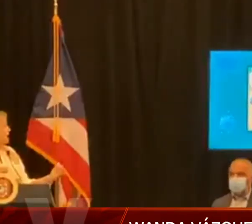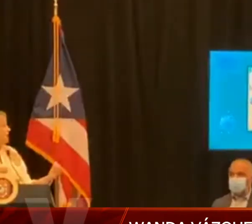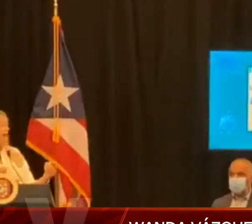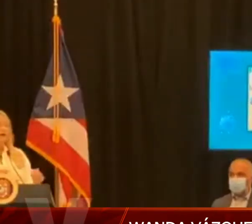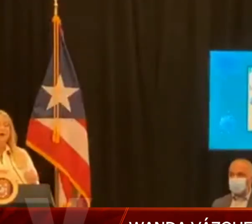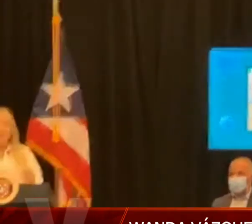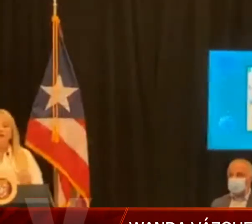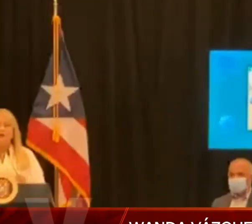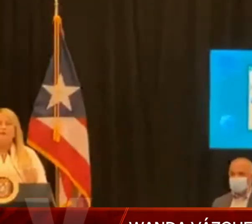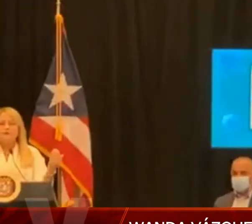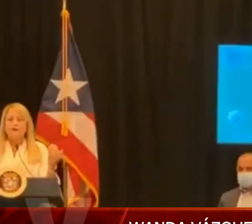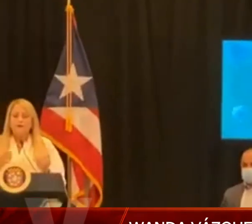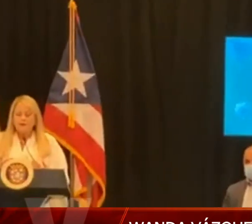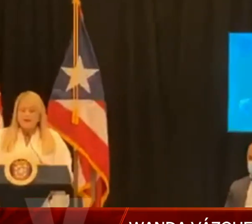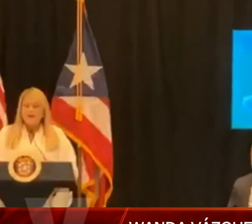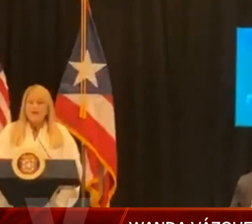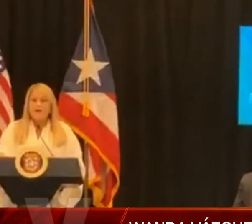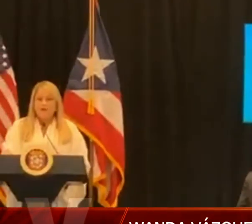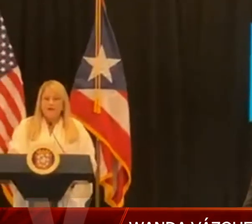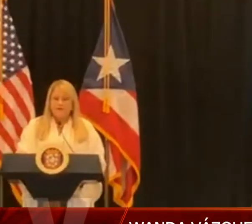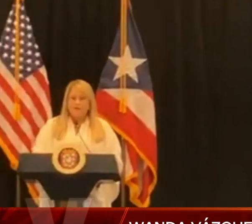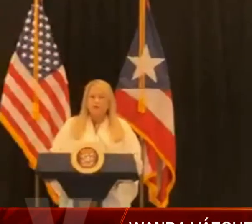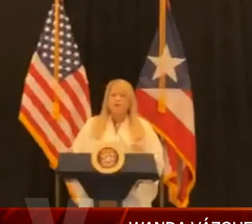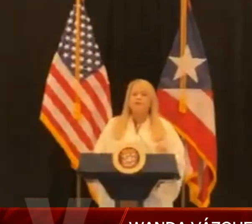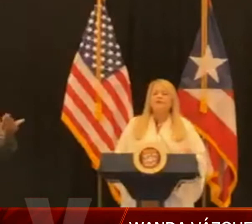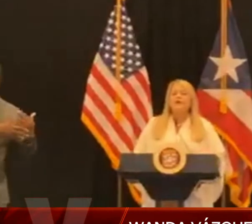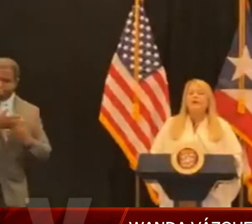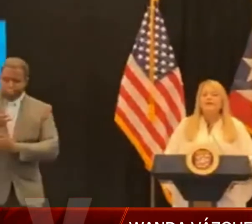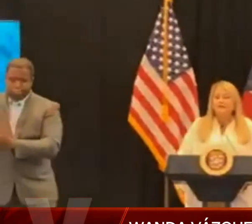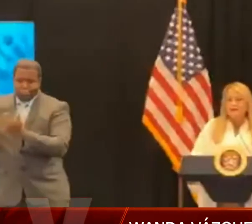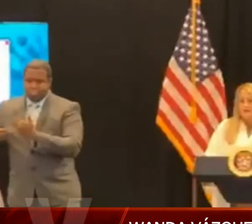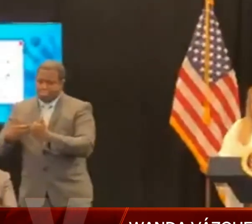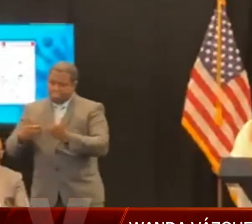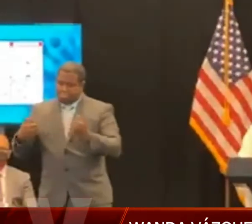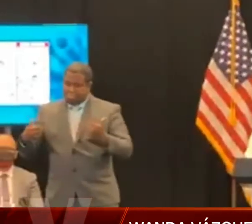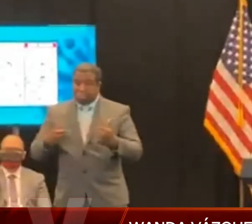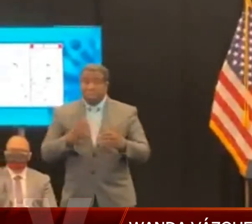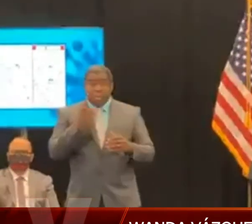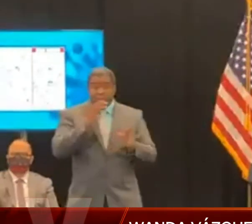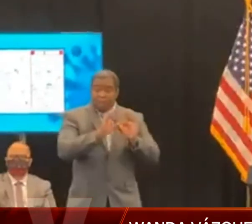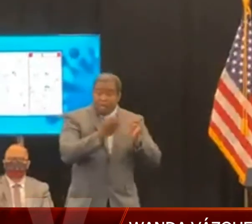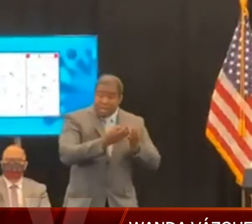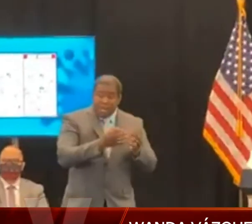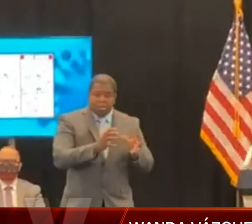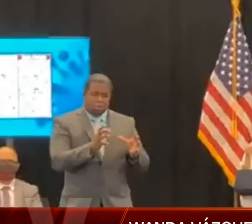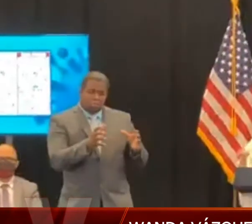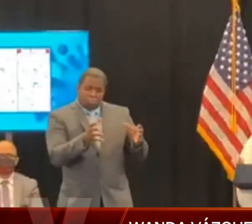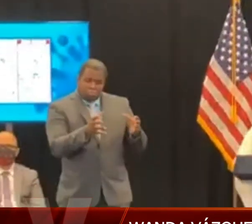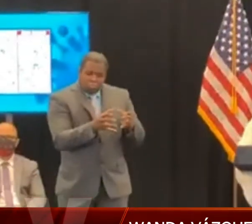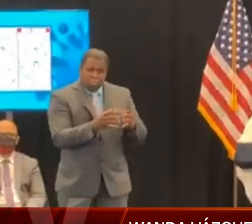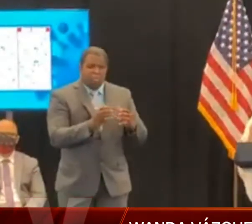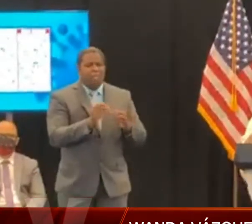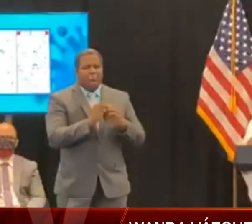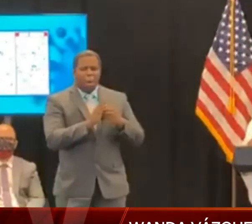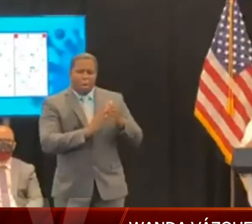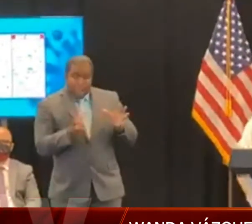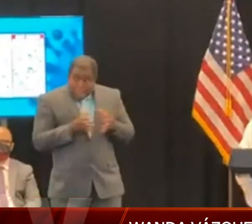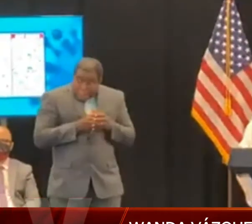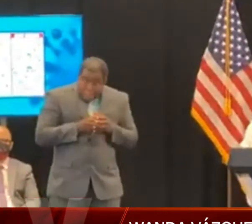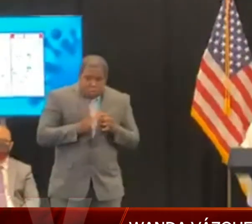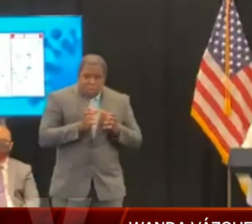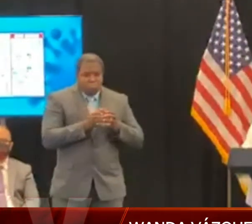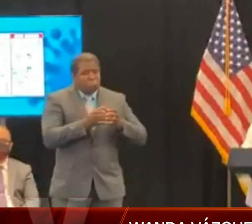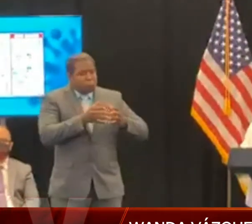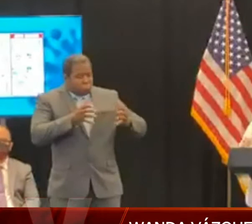pero que no propenda el aglomeramiento. El CDC indica que cuando se utilicen las playas de esta